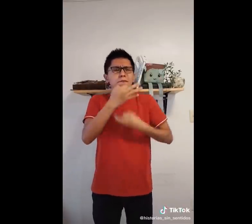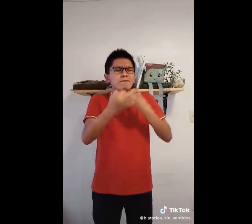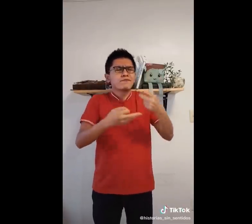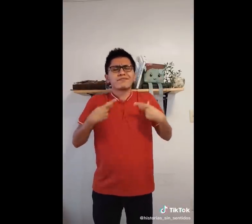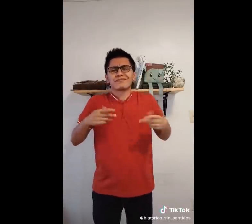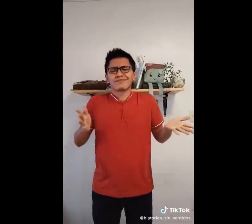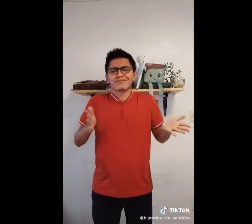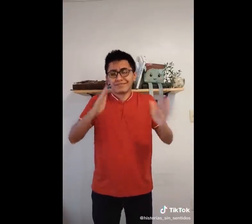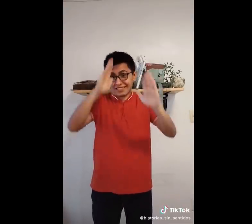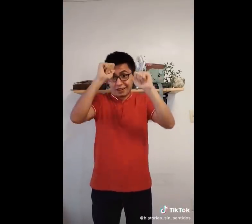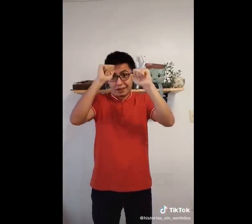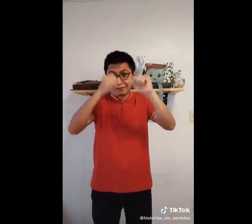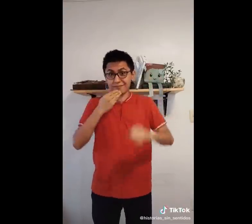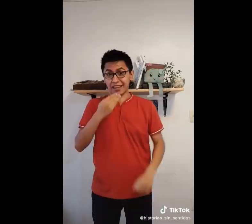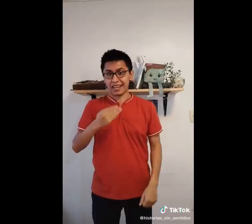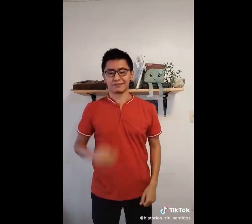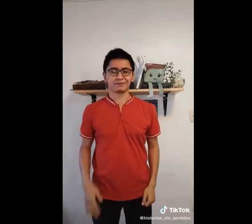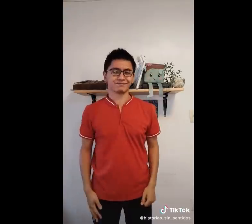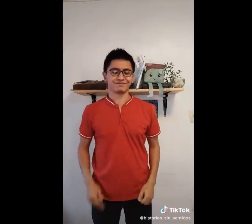Que no dejen de moverse las manos. Nos vemos en el próximo video.